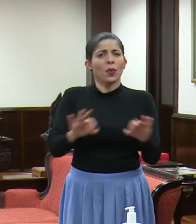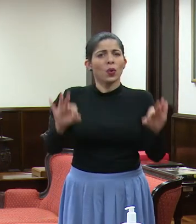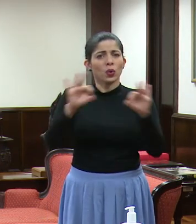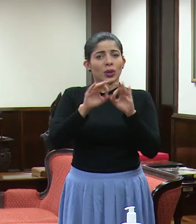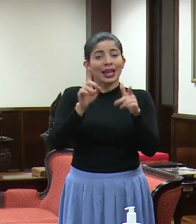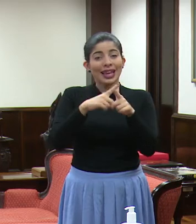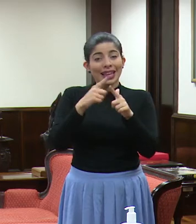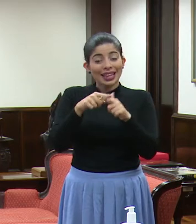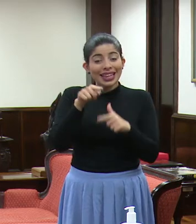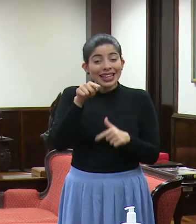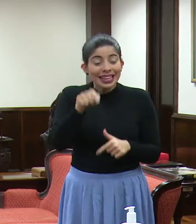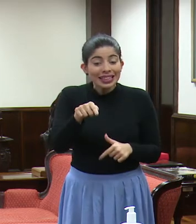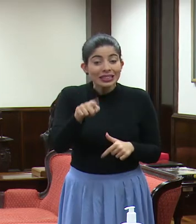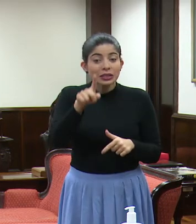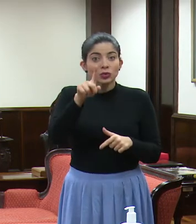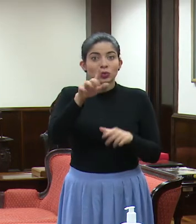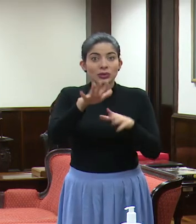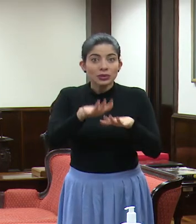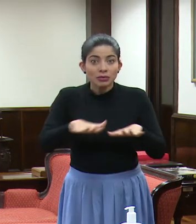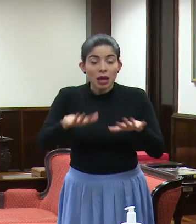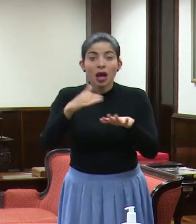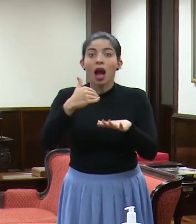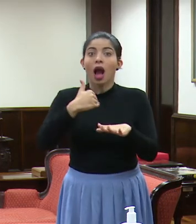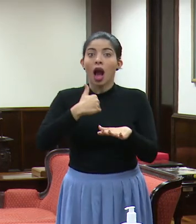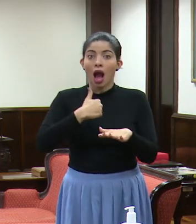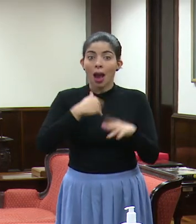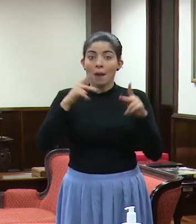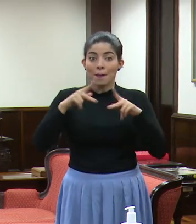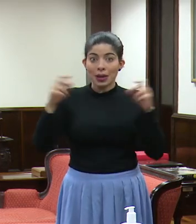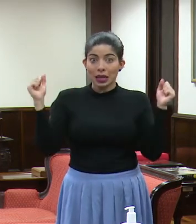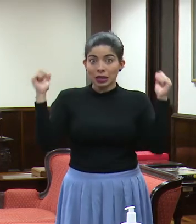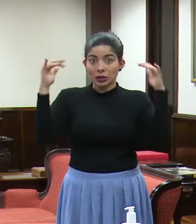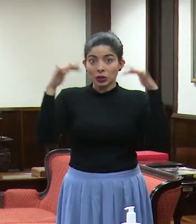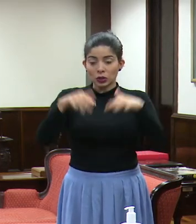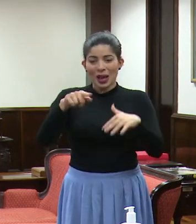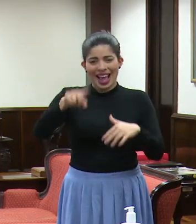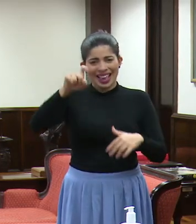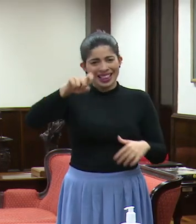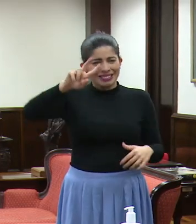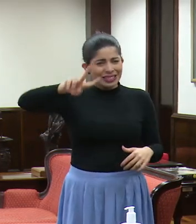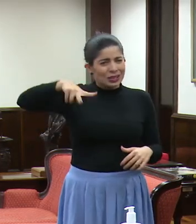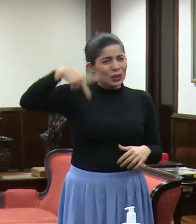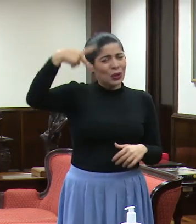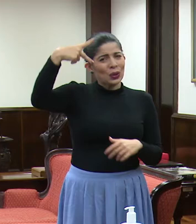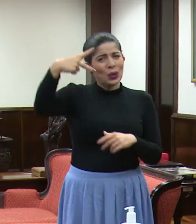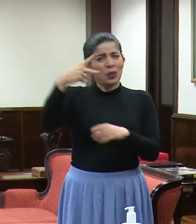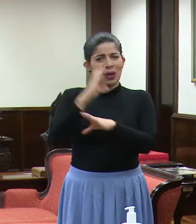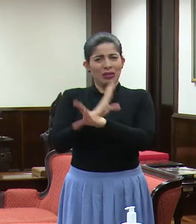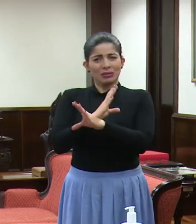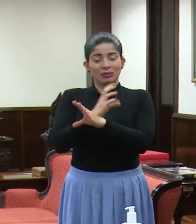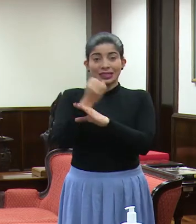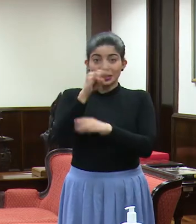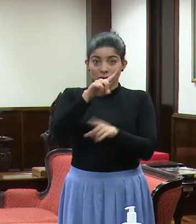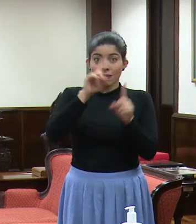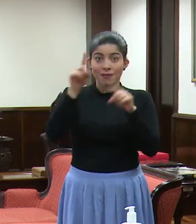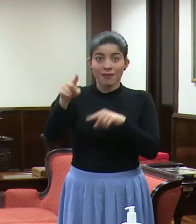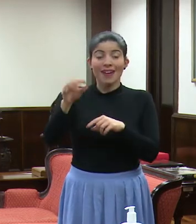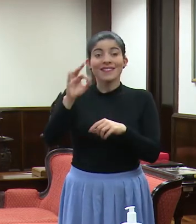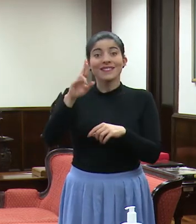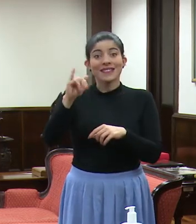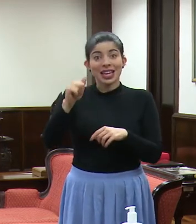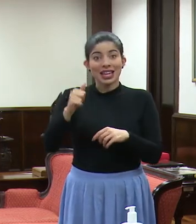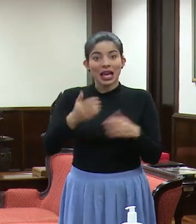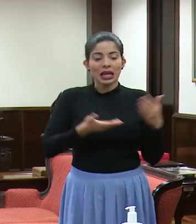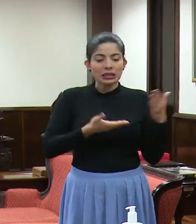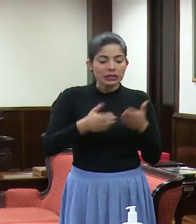Entonces, ese que es un espacio donde va a haber personas, ahí hay que extremar las medidas. Exacto. Si se va a a la feria, hay que llevar